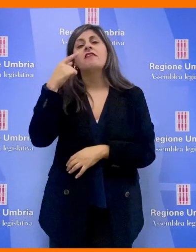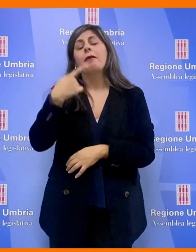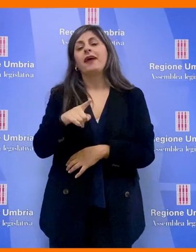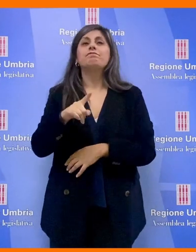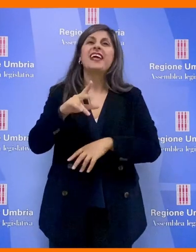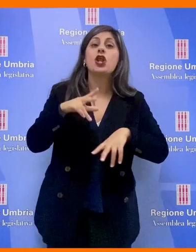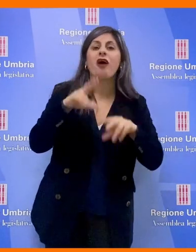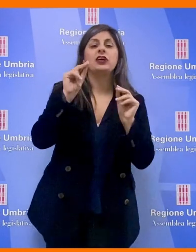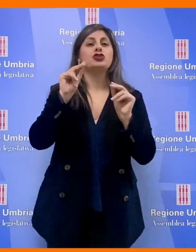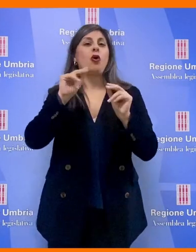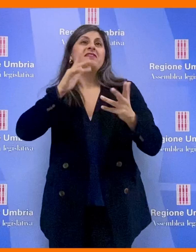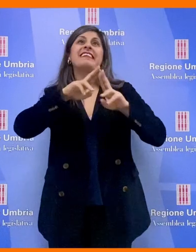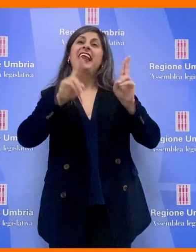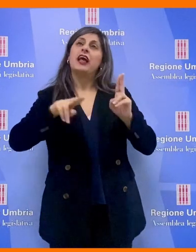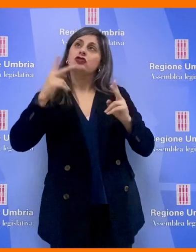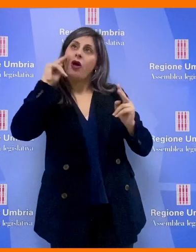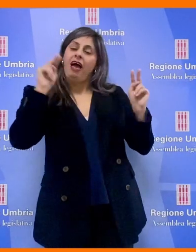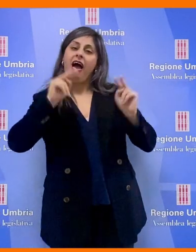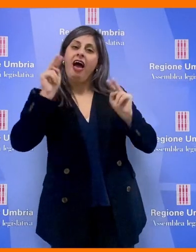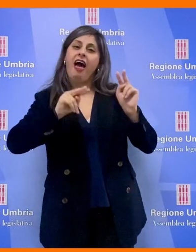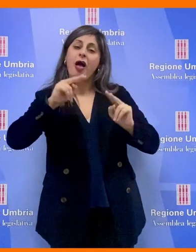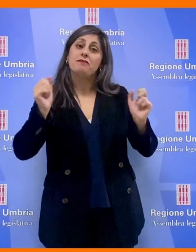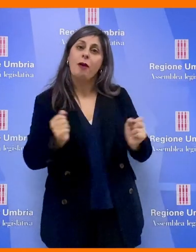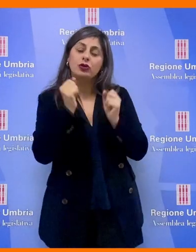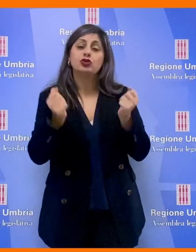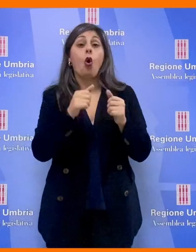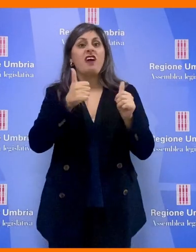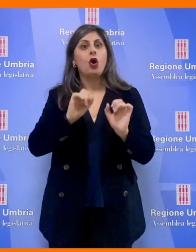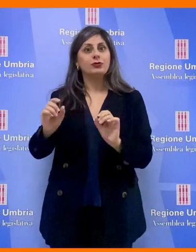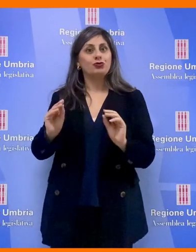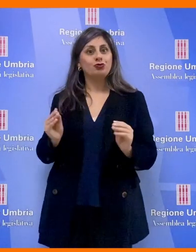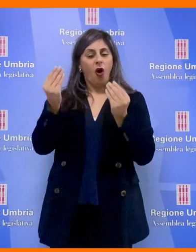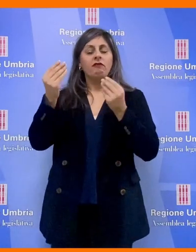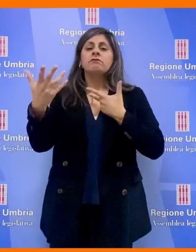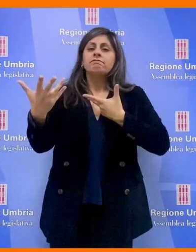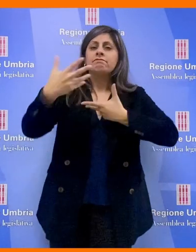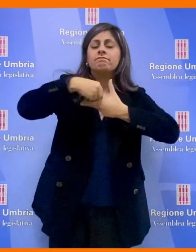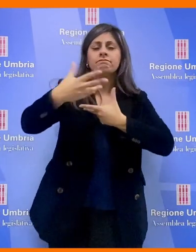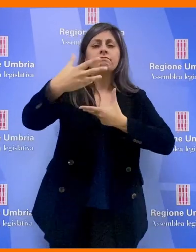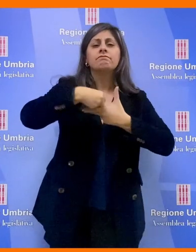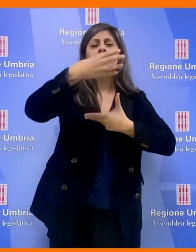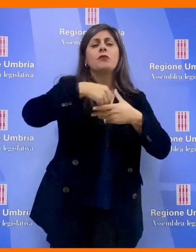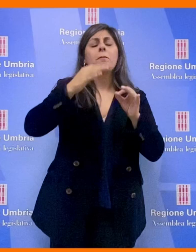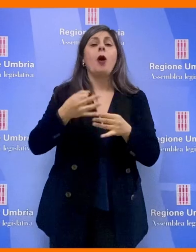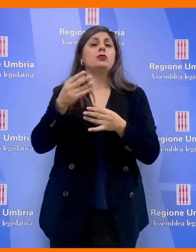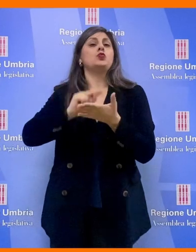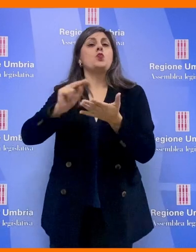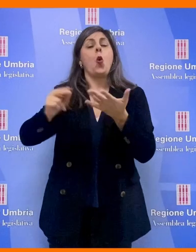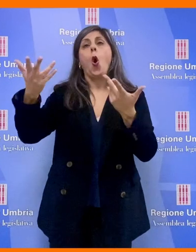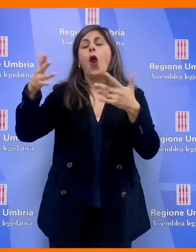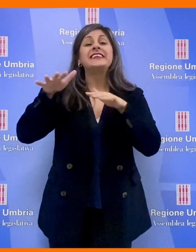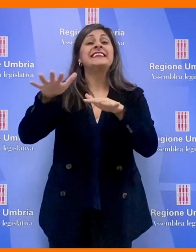un'adeguata innovazione, internazionalizzazione, promozione e formazione dei giovani, coinvolgendo concretamente il sistema